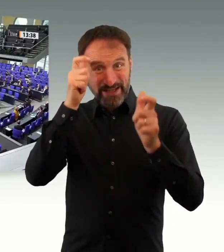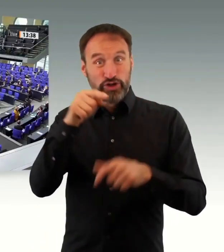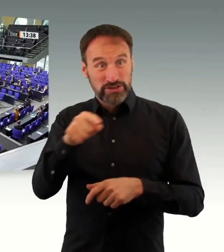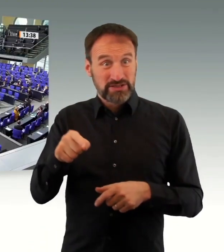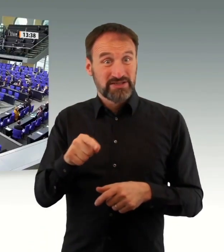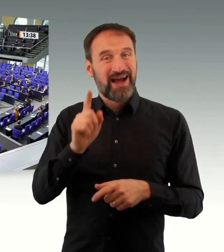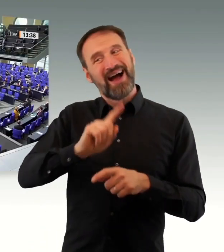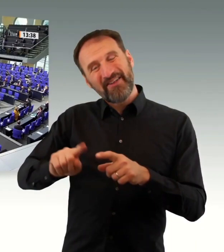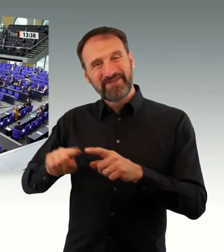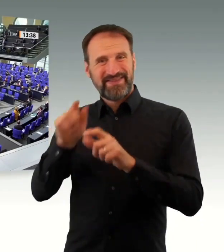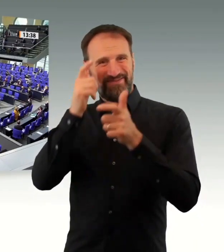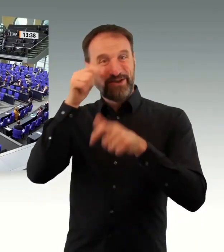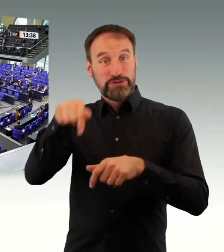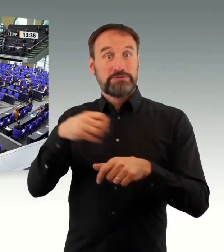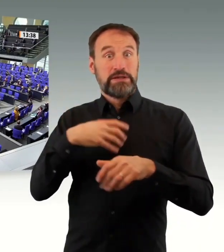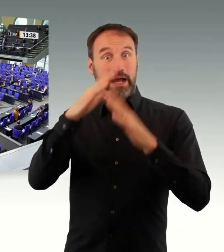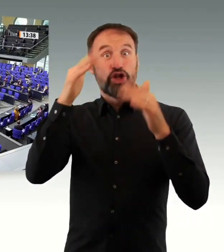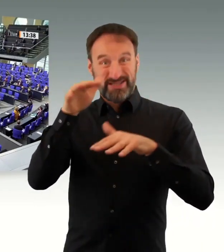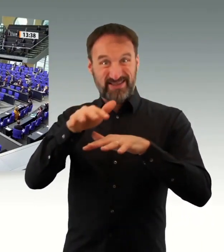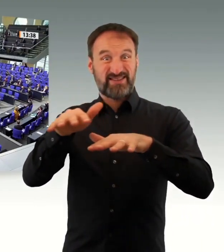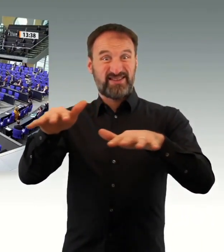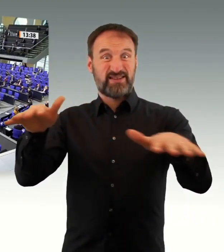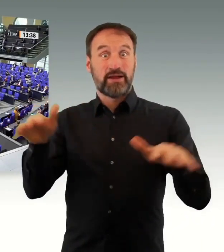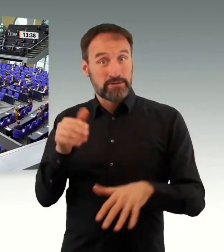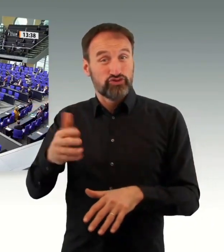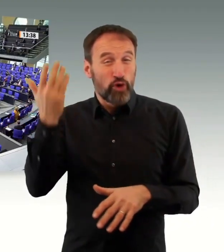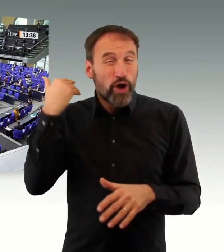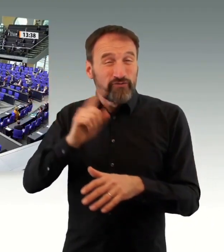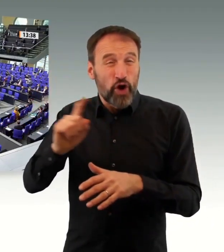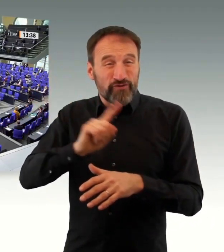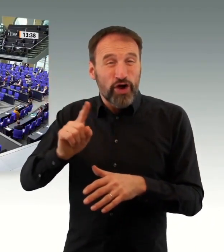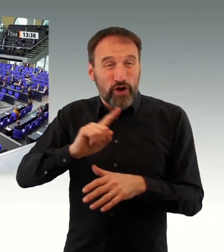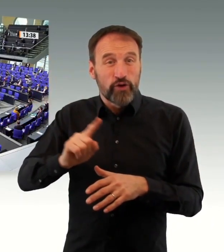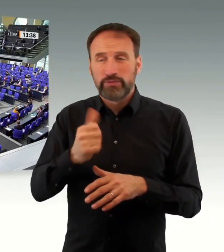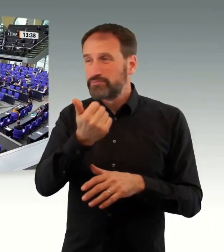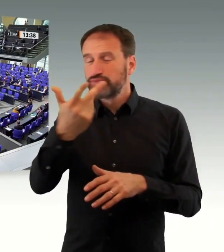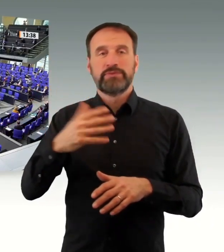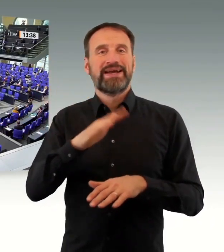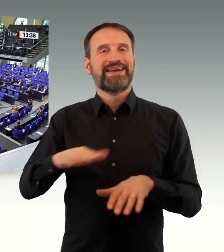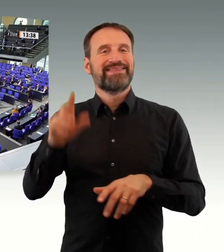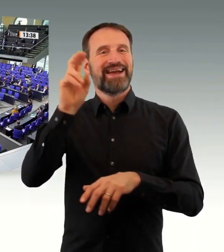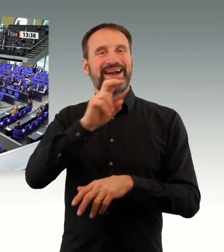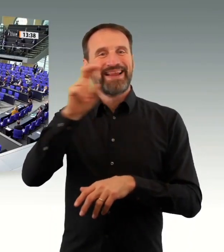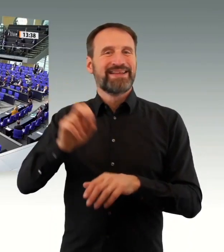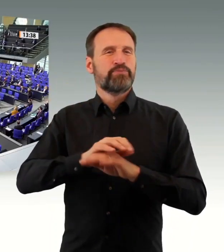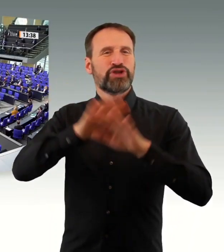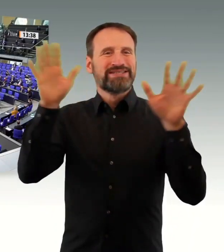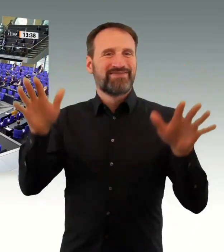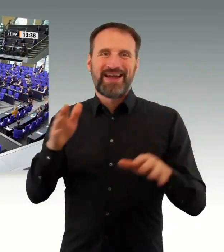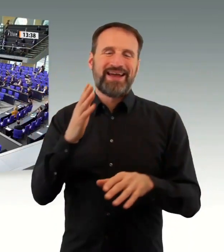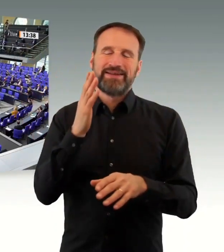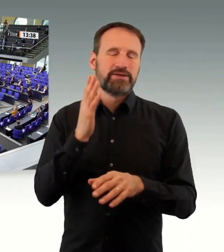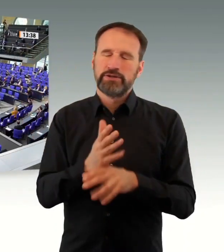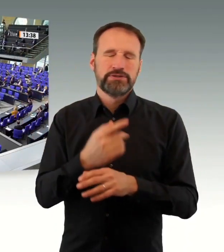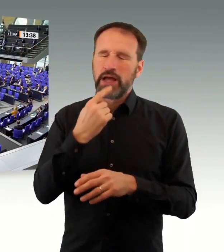Herr Luczak, möchten Sie darauf antworten? Sie haben das Wort. Ich wusste schon, weswegen ich die Frage